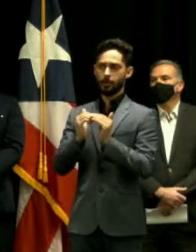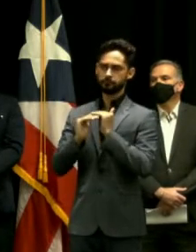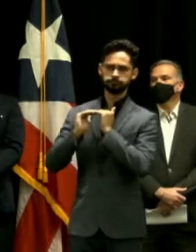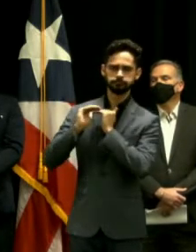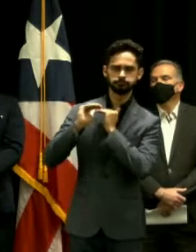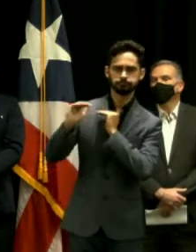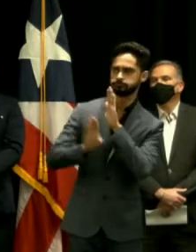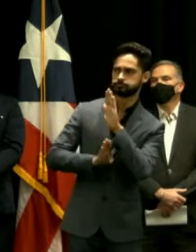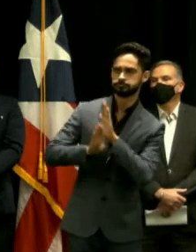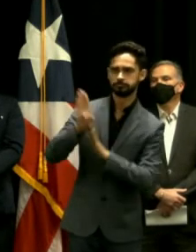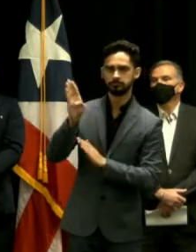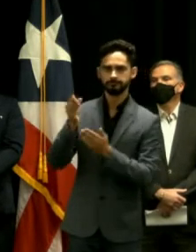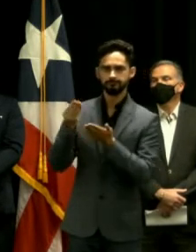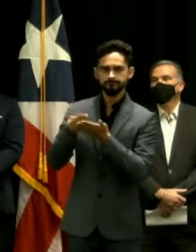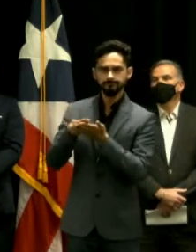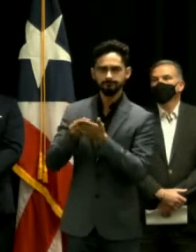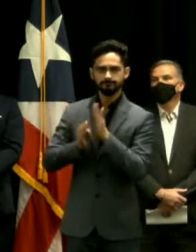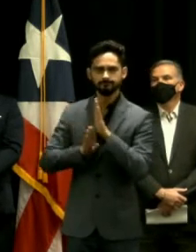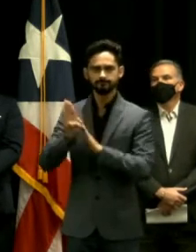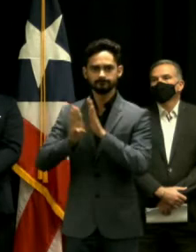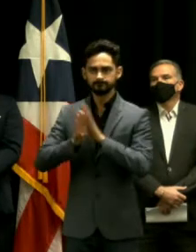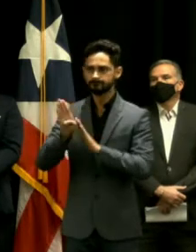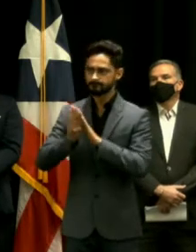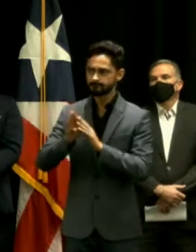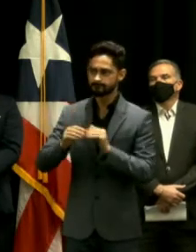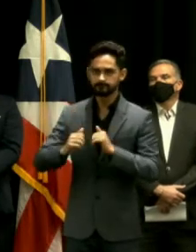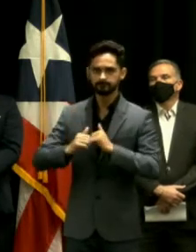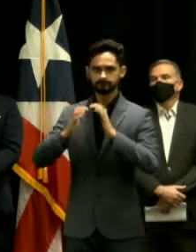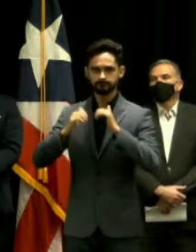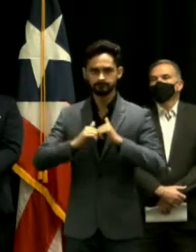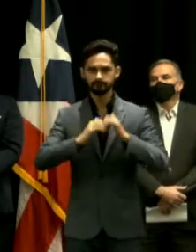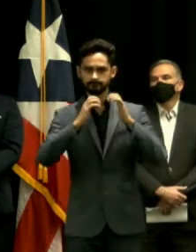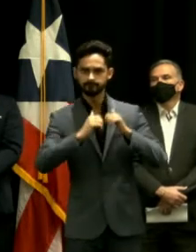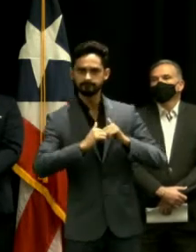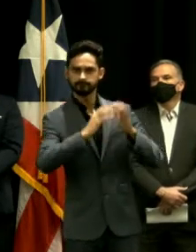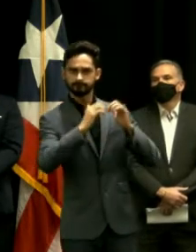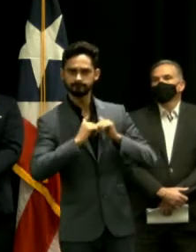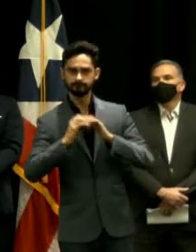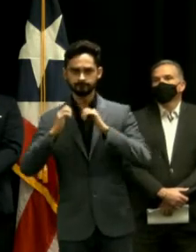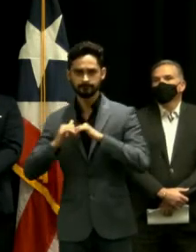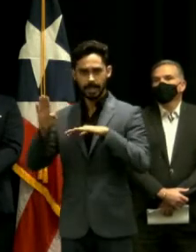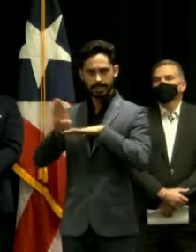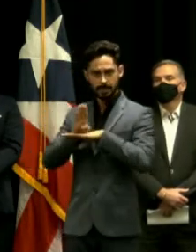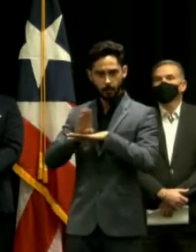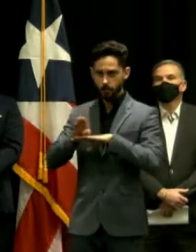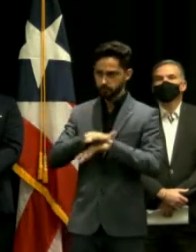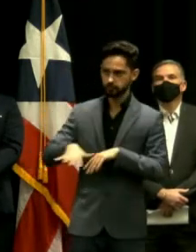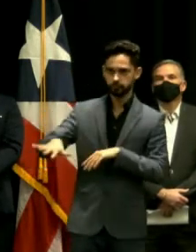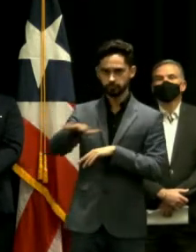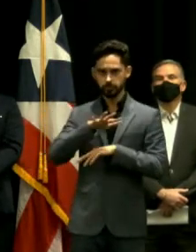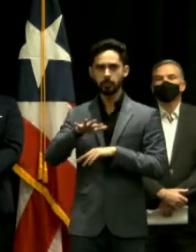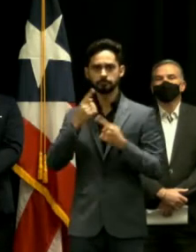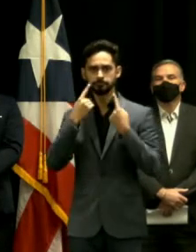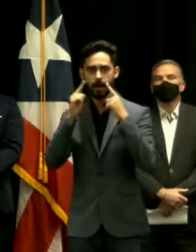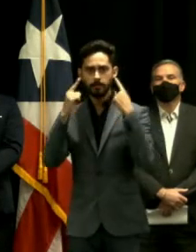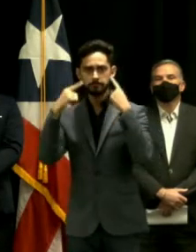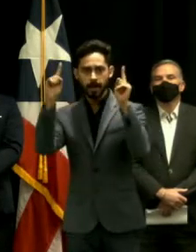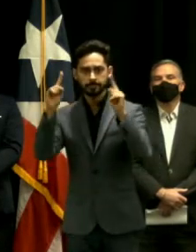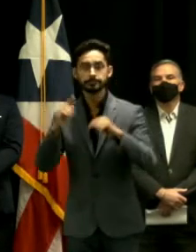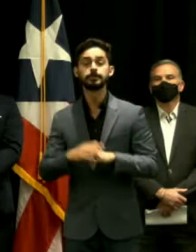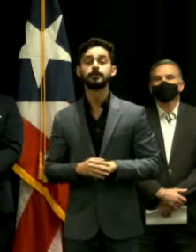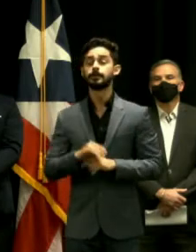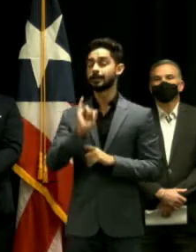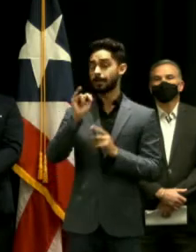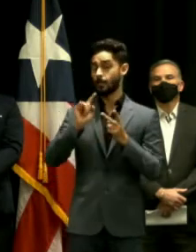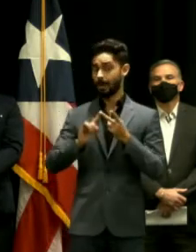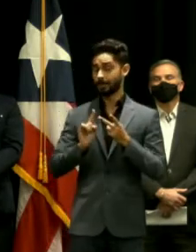con el objetivo de buscar fortalecer, revuestecer el desarrollo económico de la isla municipio y atender el